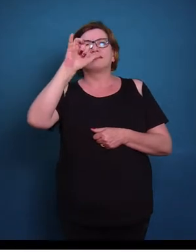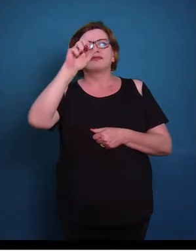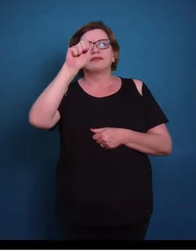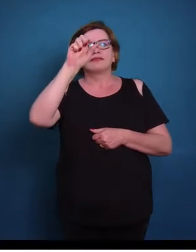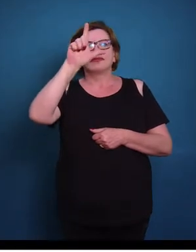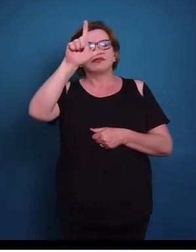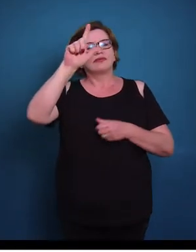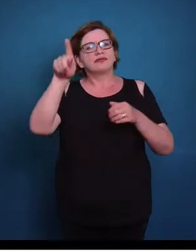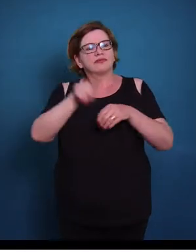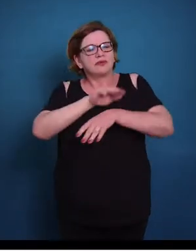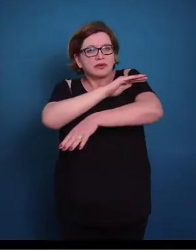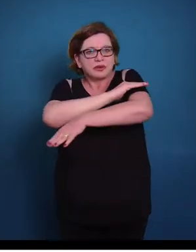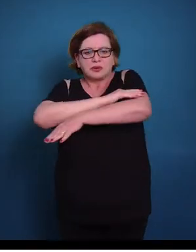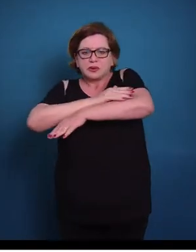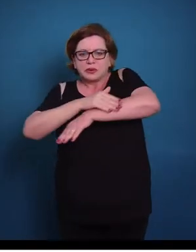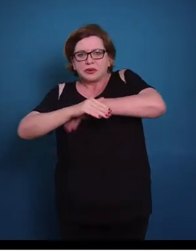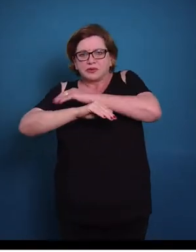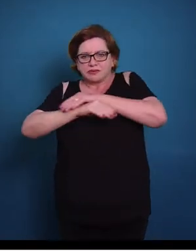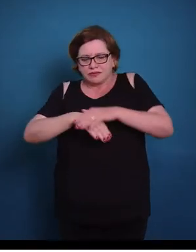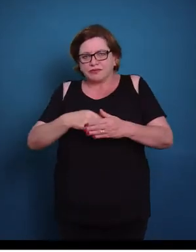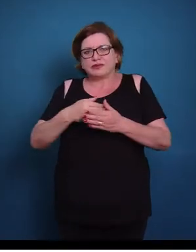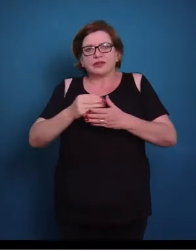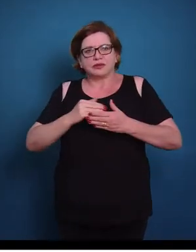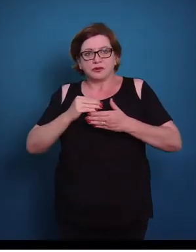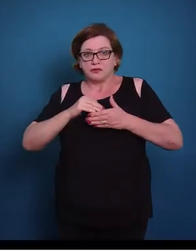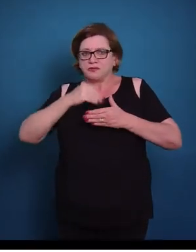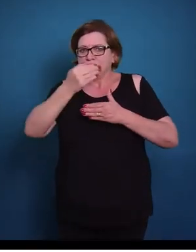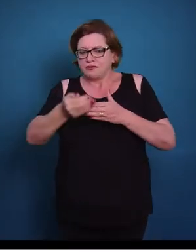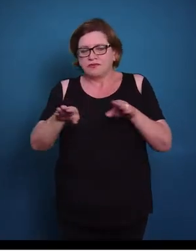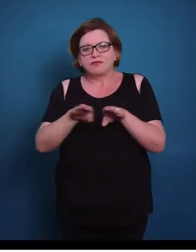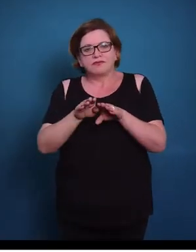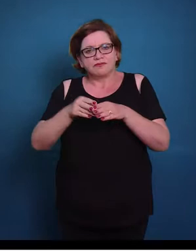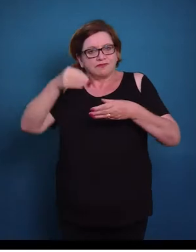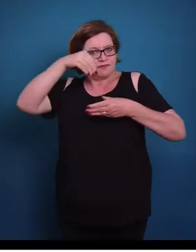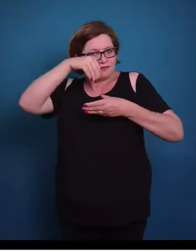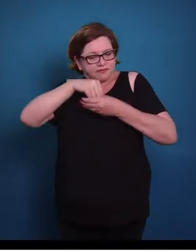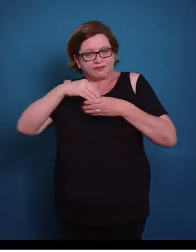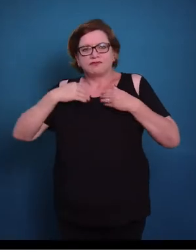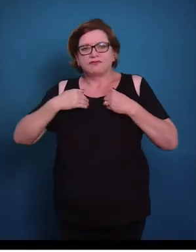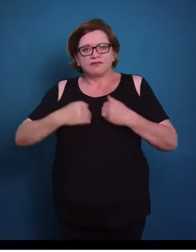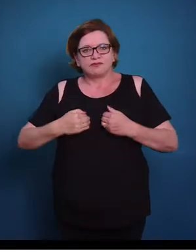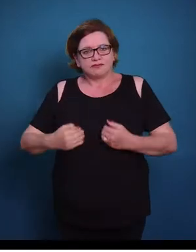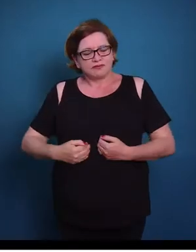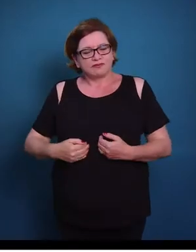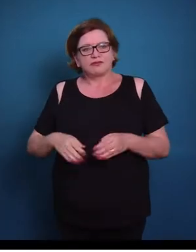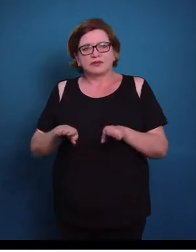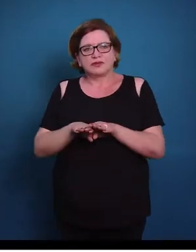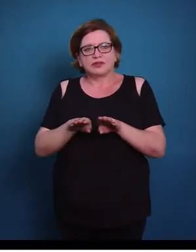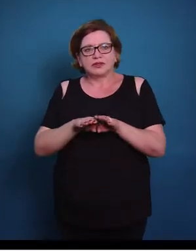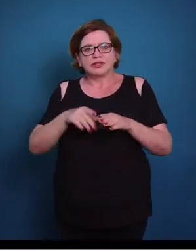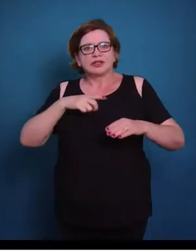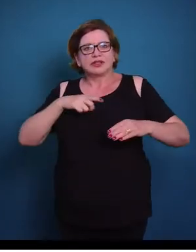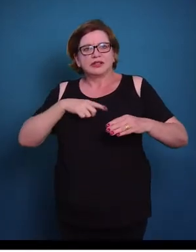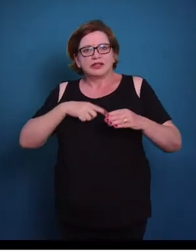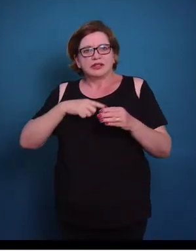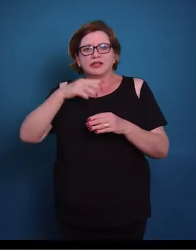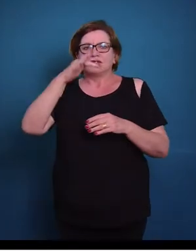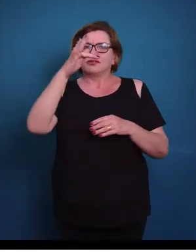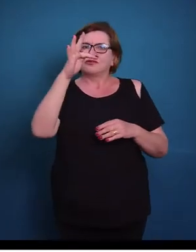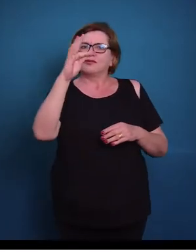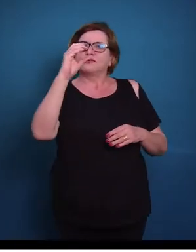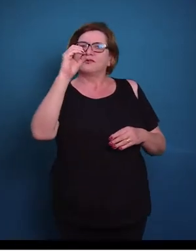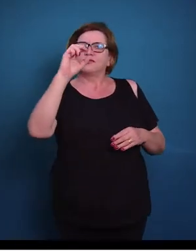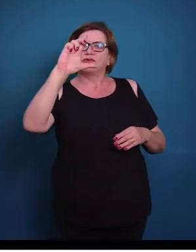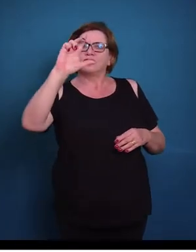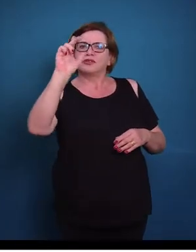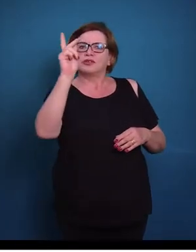tanto as superfícies externas como as superfícies internas. E ele também vai formar folhetos contínuos, então esses folhetos